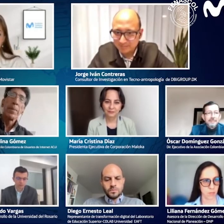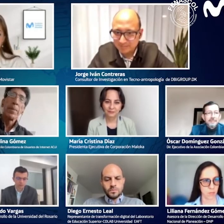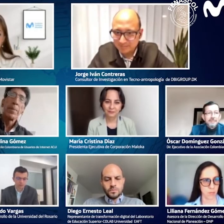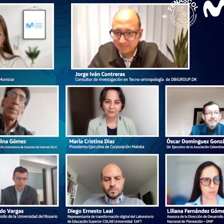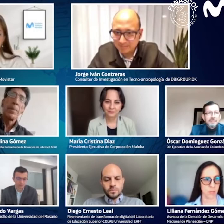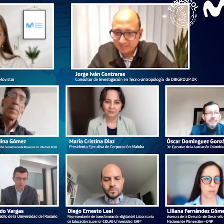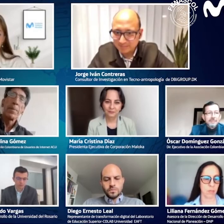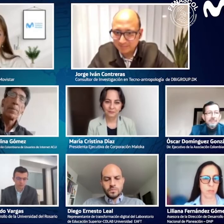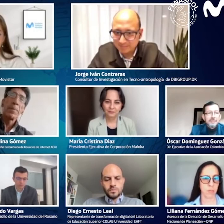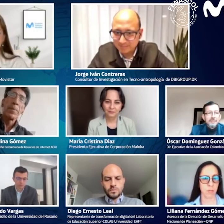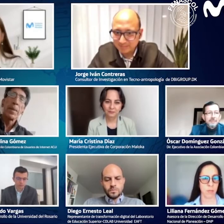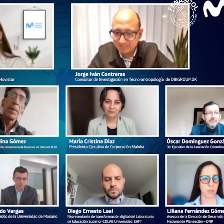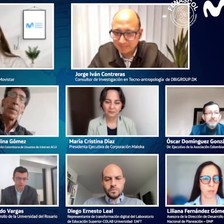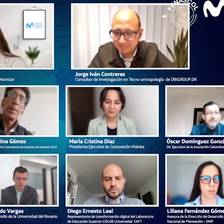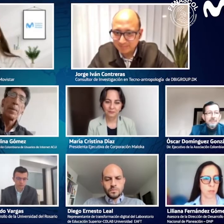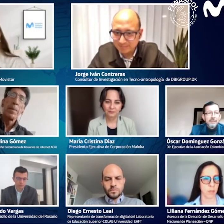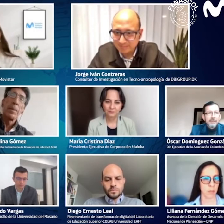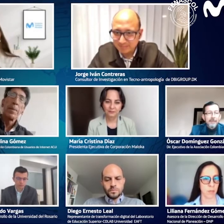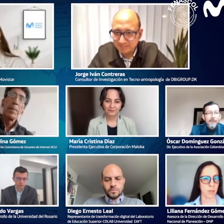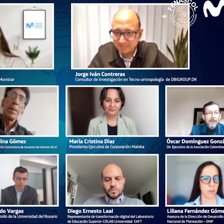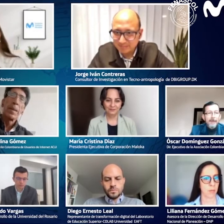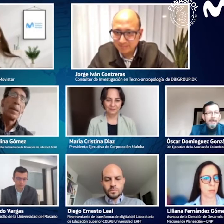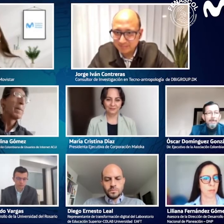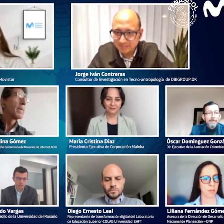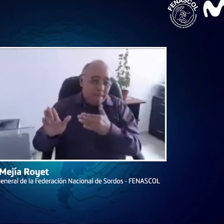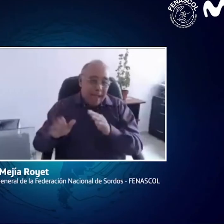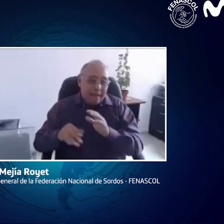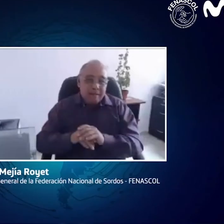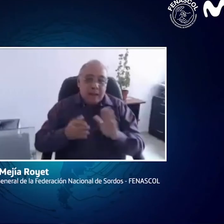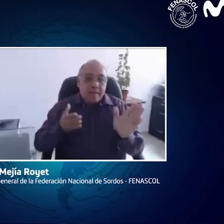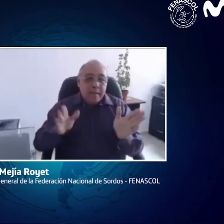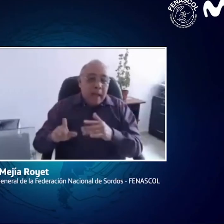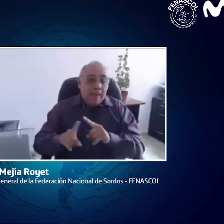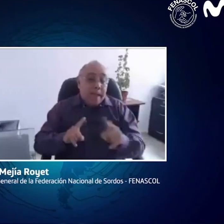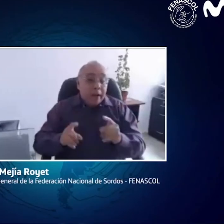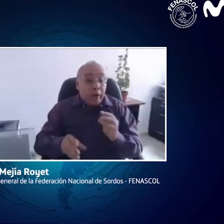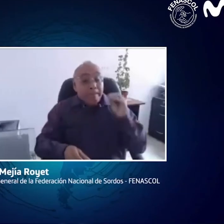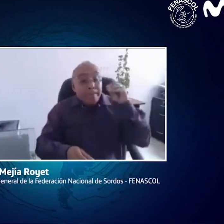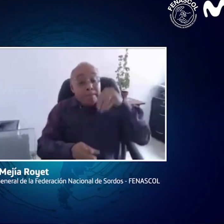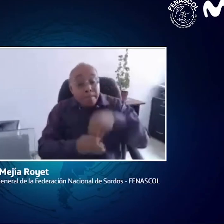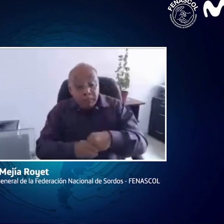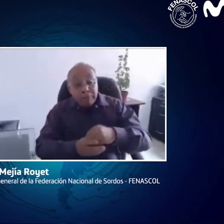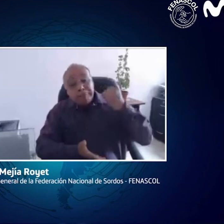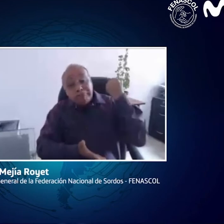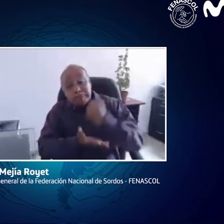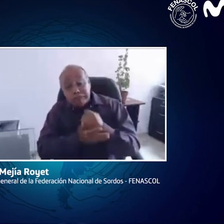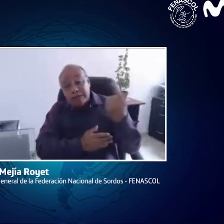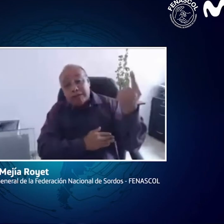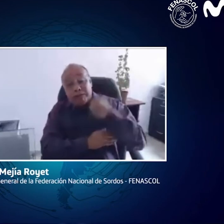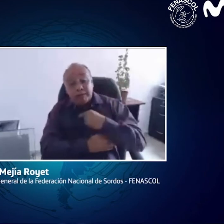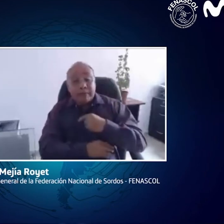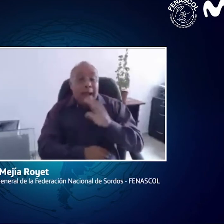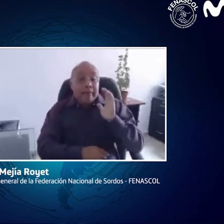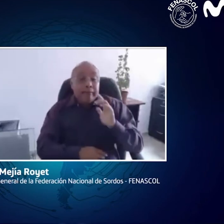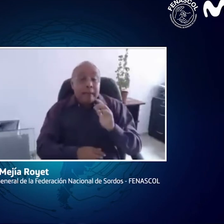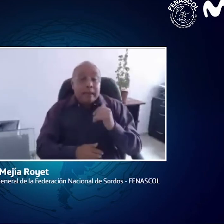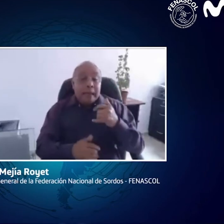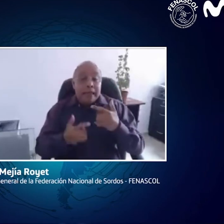Yo tengo acceso a un plan de datos, pero es importante, digamos, para hacer las llamadas, tengo, digamos,